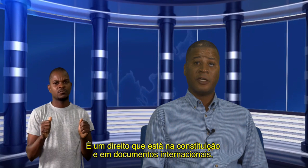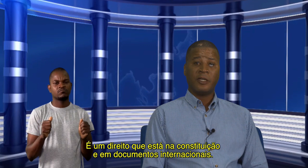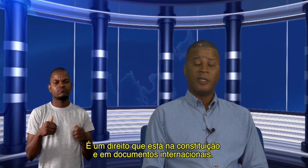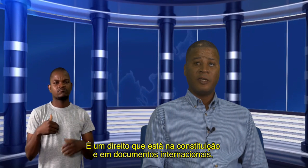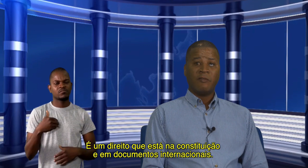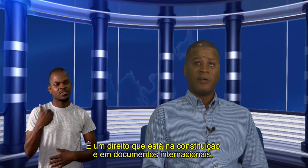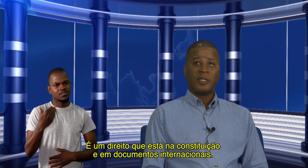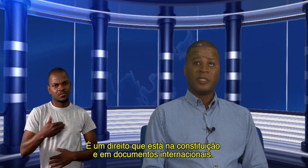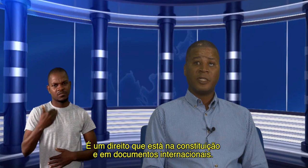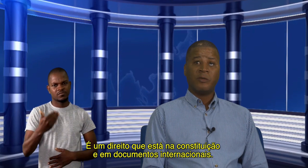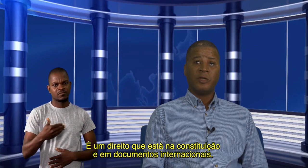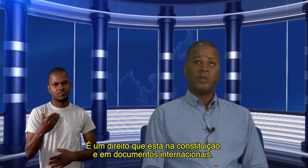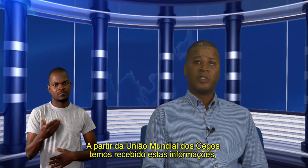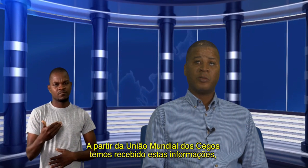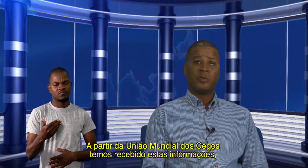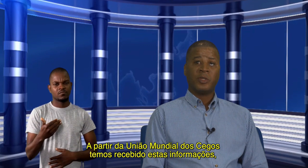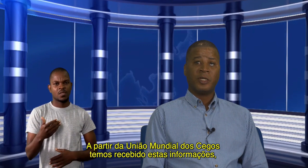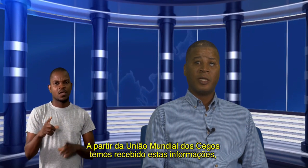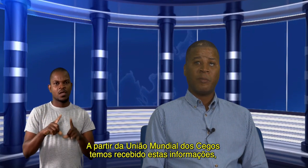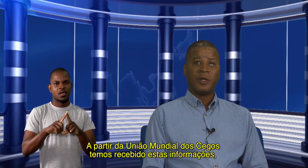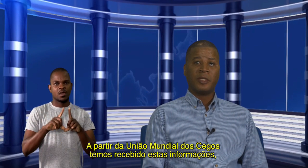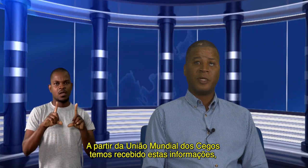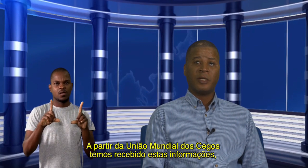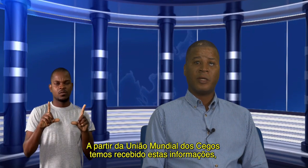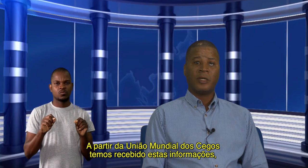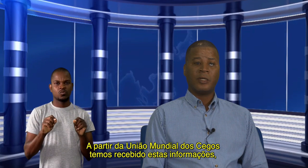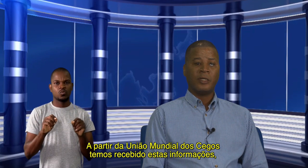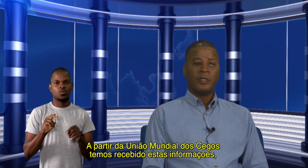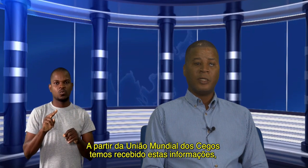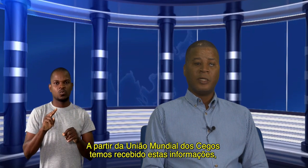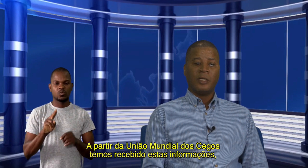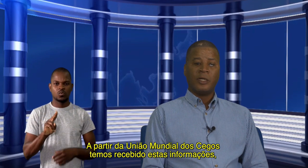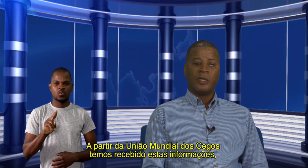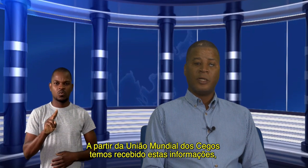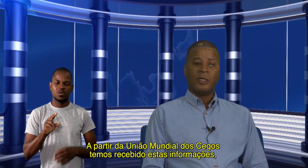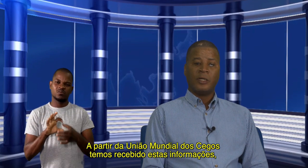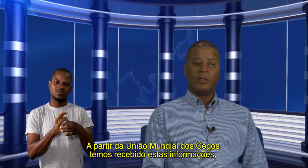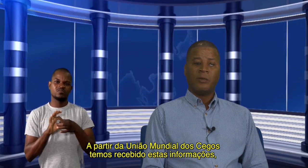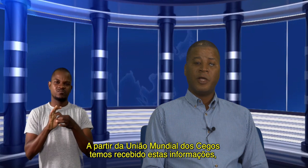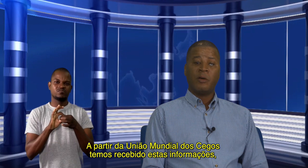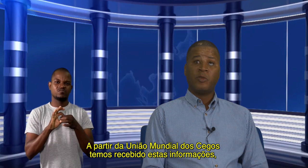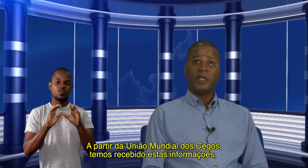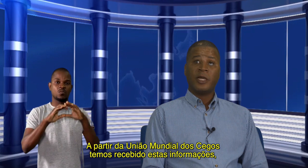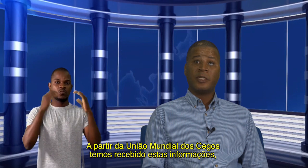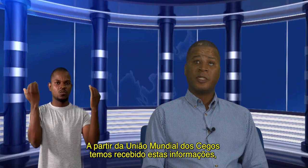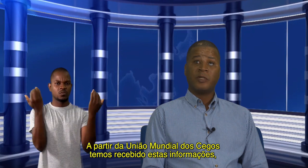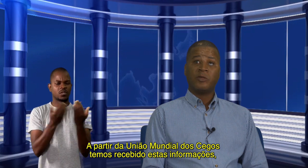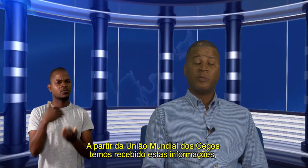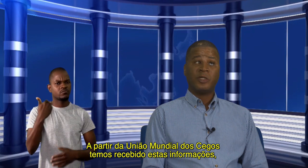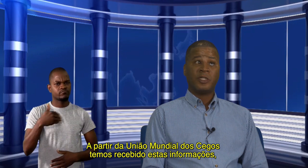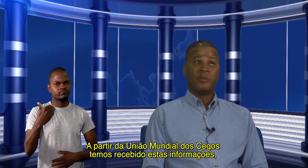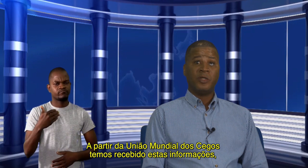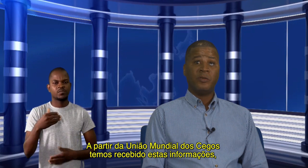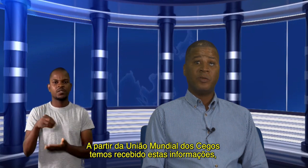trazendo. E nós sempre a partir da União Mundial de Cegos temos recebido